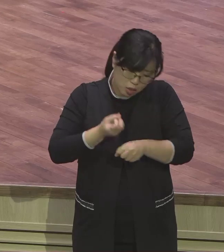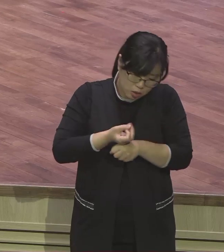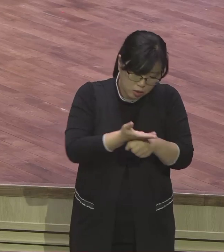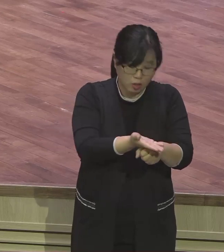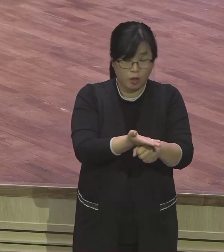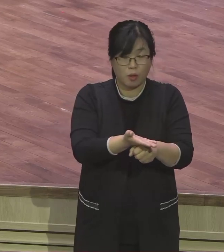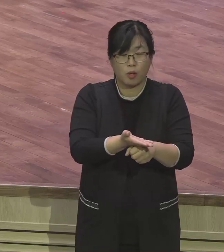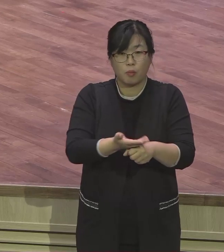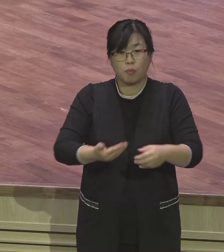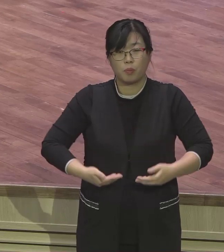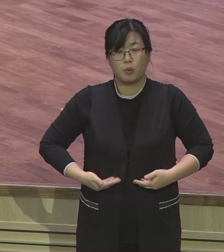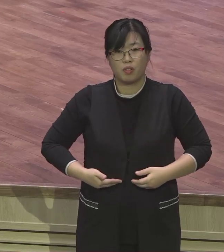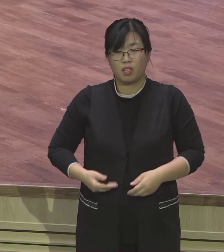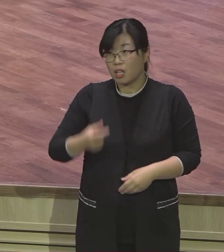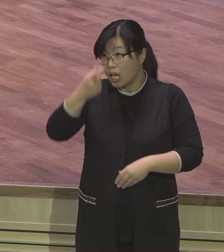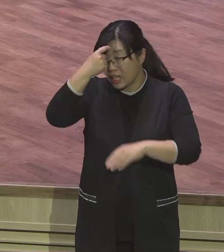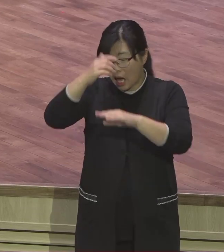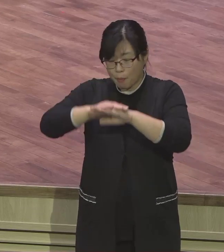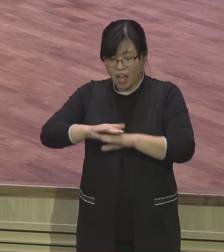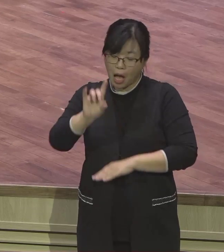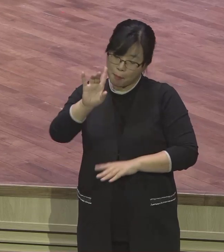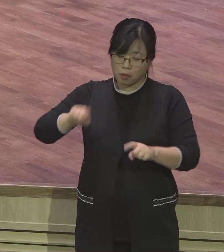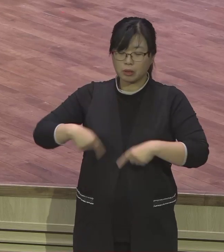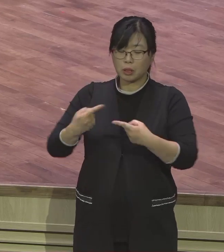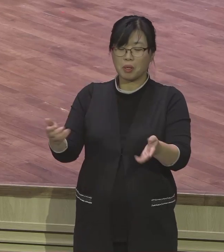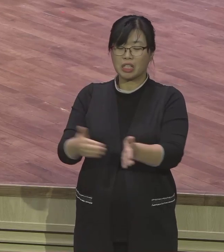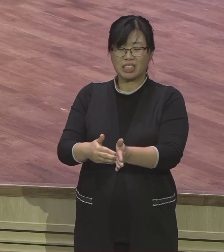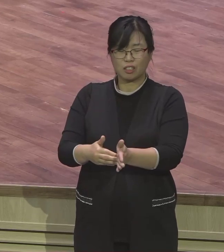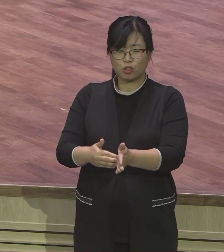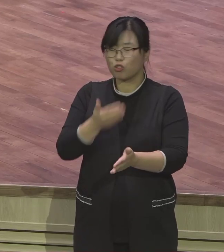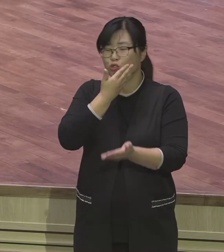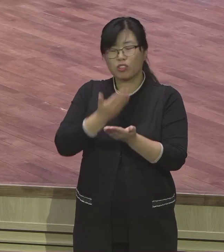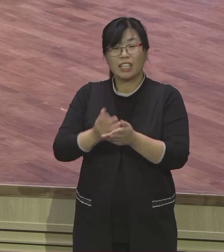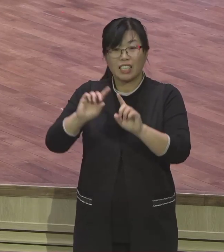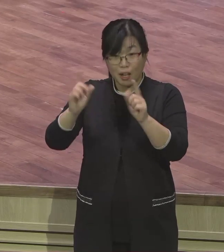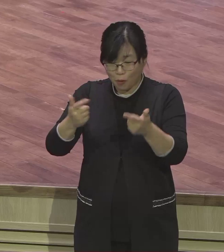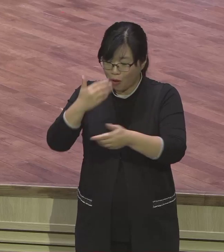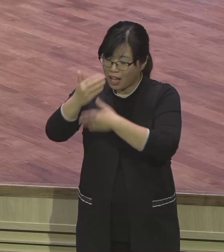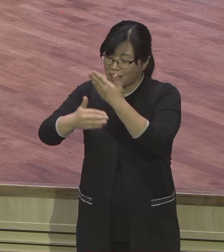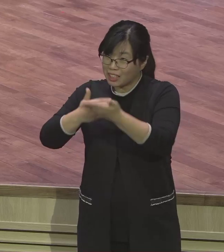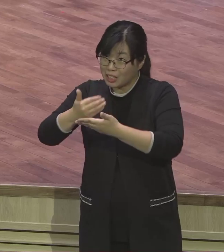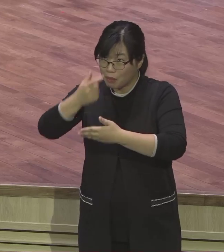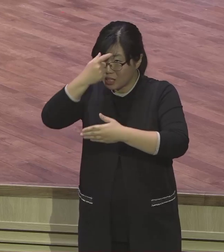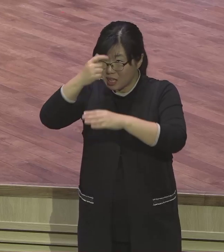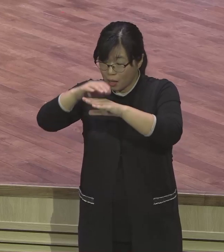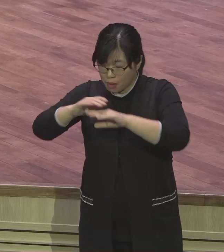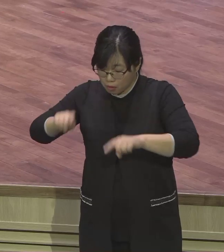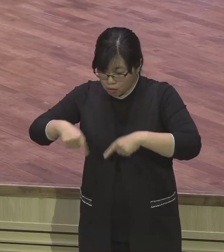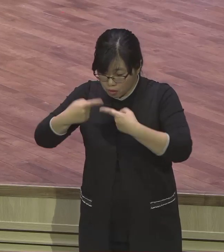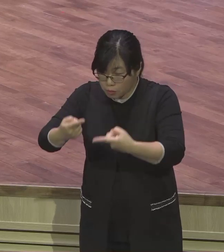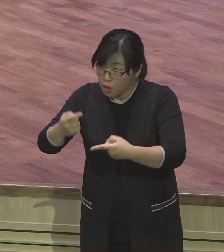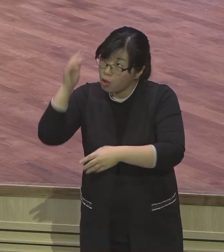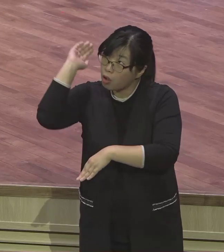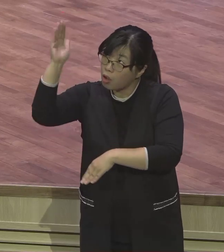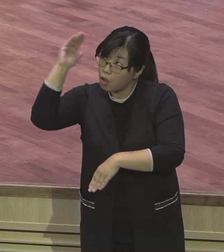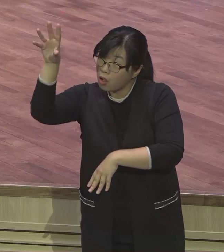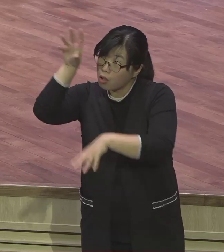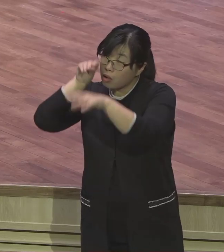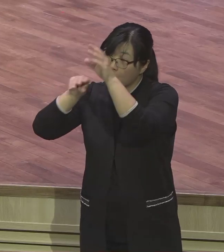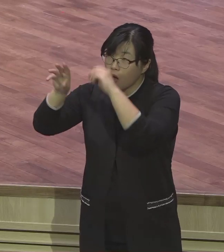안 봤다 중요한 게 아니요. 오늘 예배에 들이러 가서 하나님의 말씀을 내가 잡는 거예요. 은약을 잡고 그 말씀에